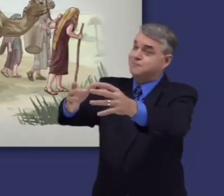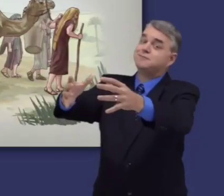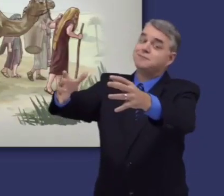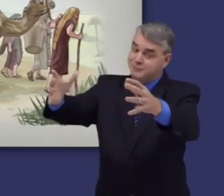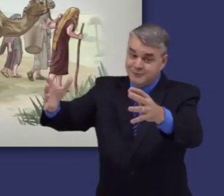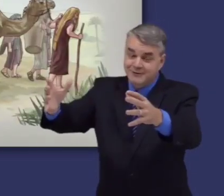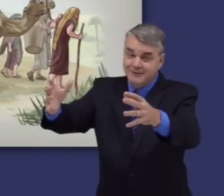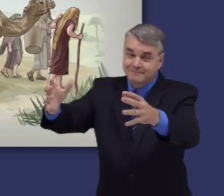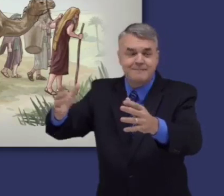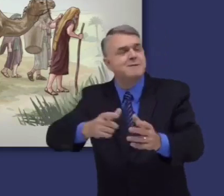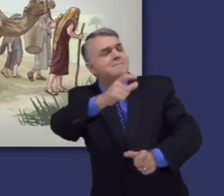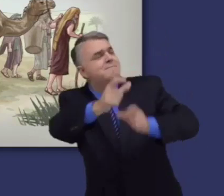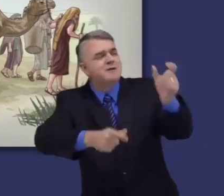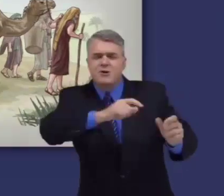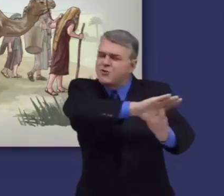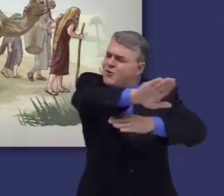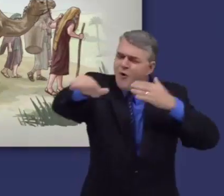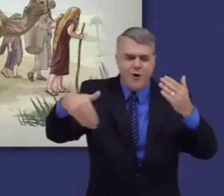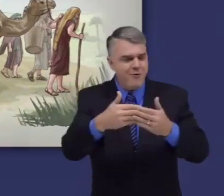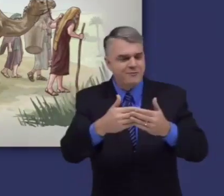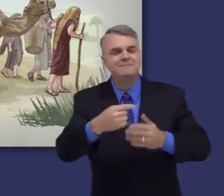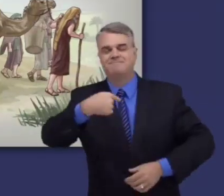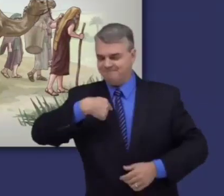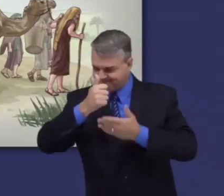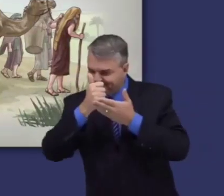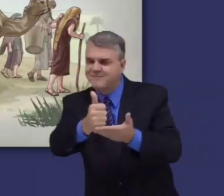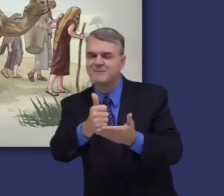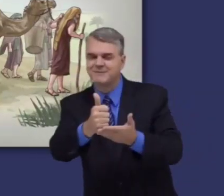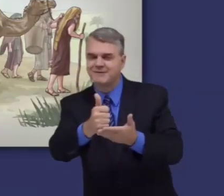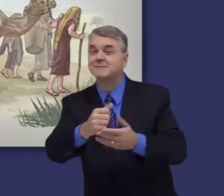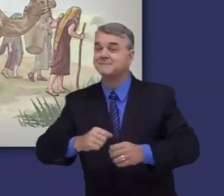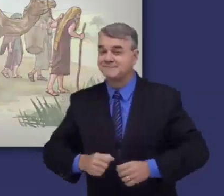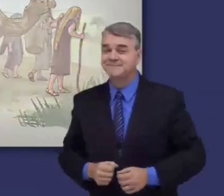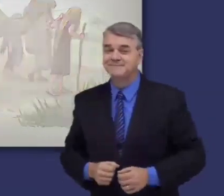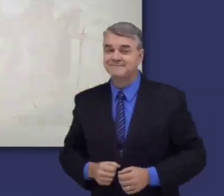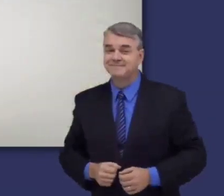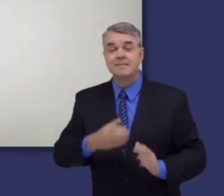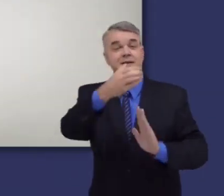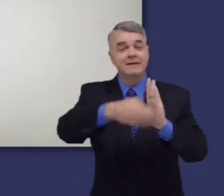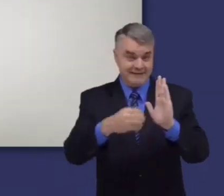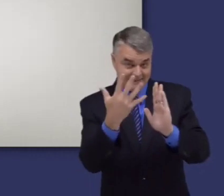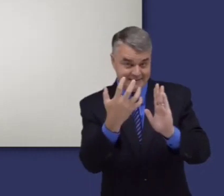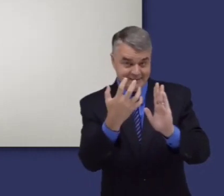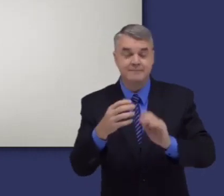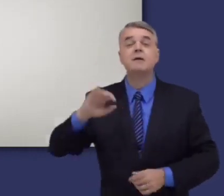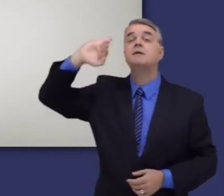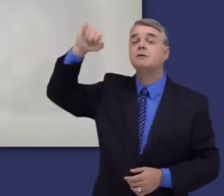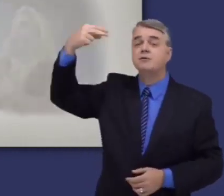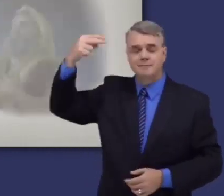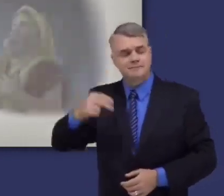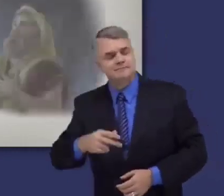nación. Le promete que por él, todos los pueblos de la tierra serán bendecidos. En el capítulo 15,